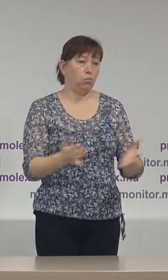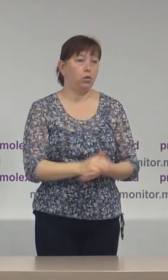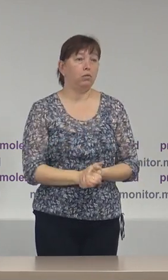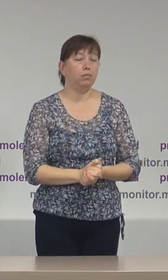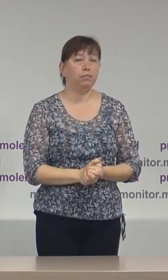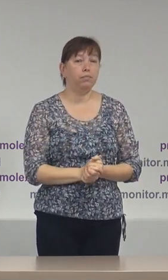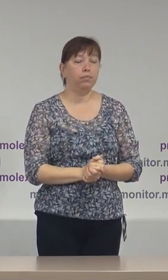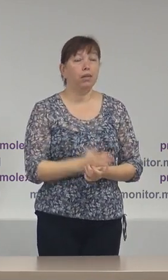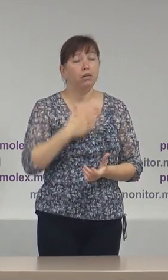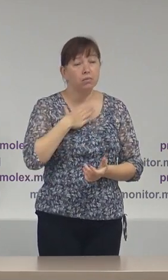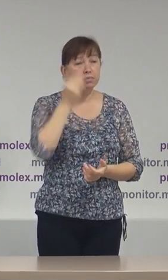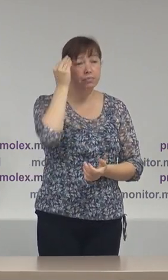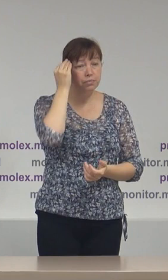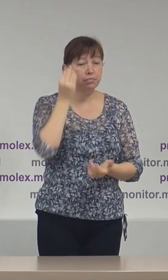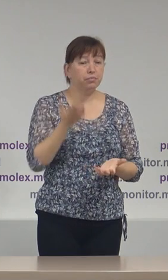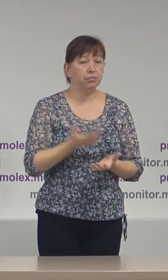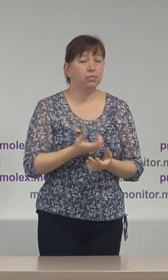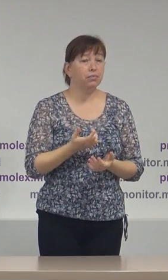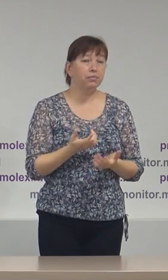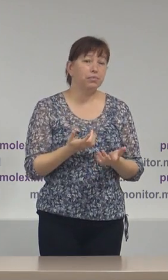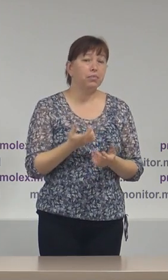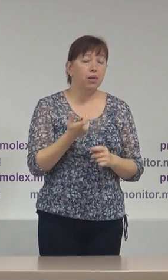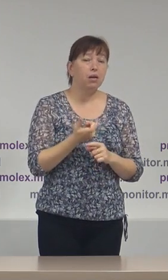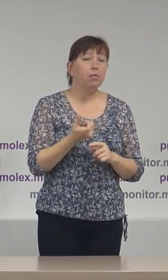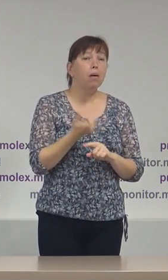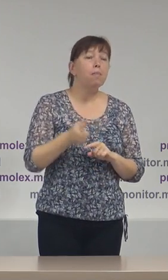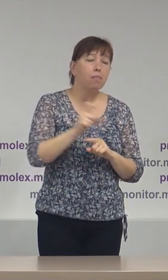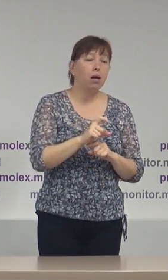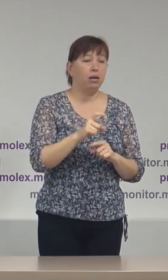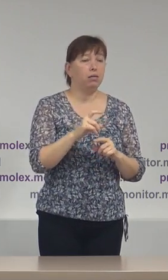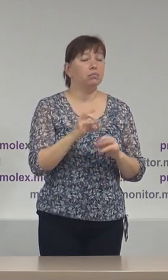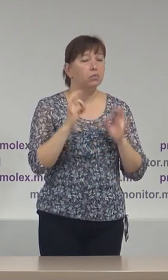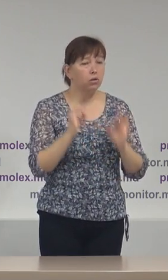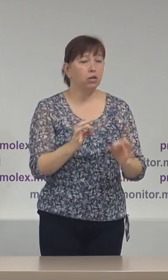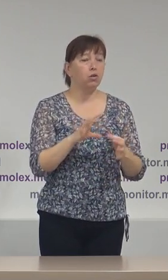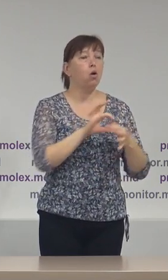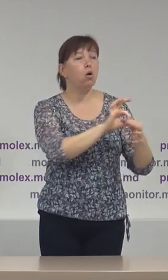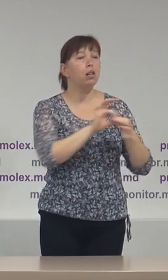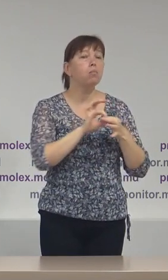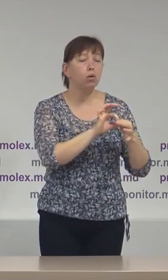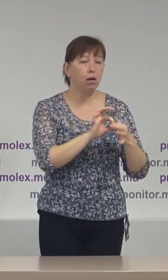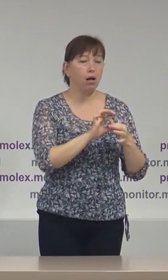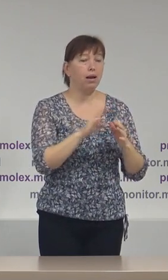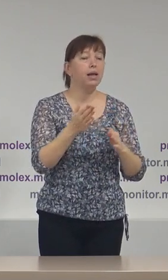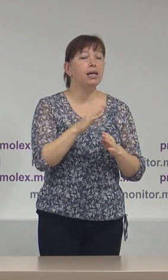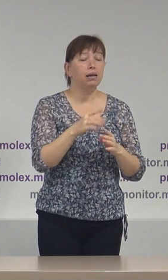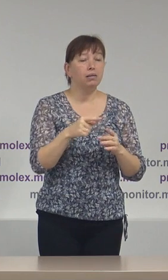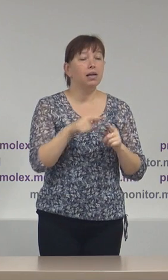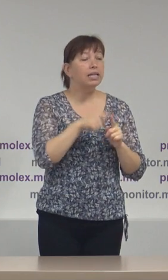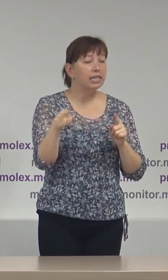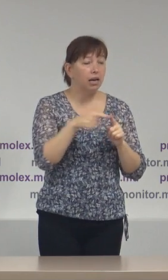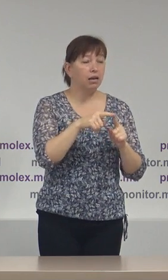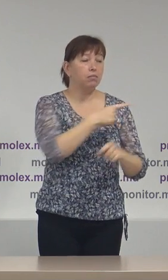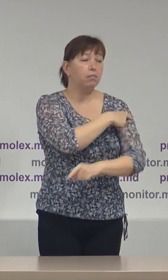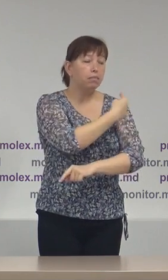Din punctul nostru de vedere, este mai reușită și mai necesară colaborarea dintre instituțiile medicale,